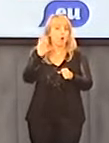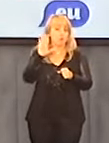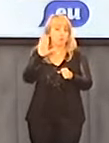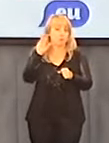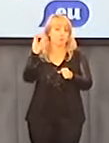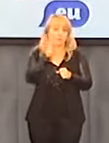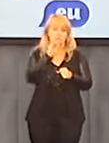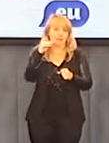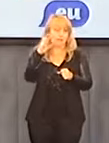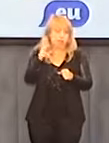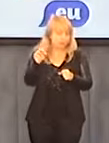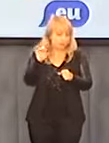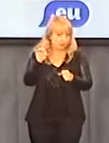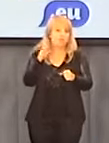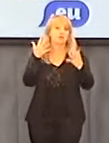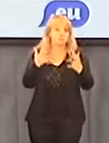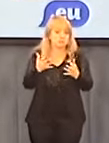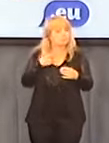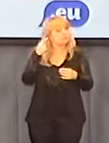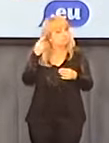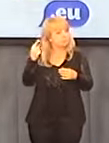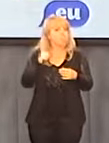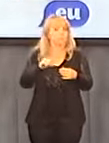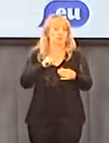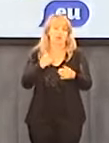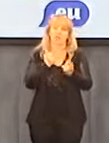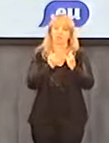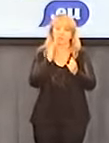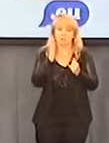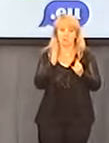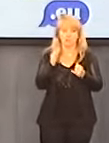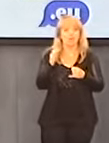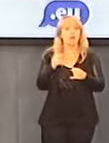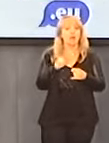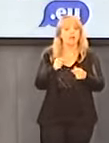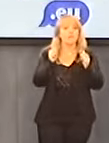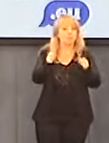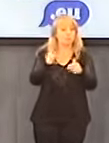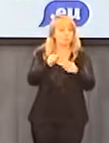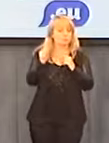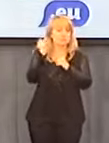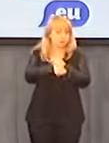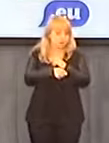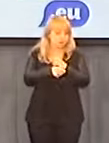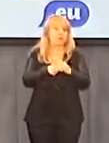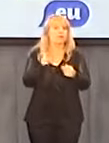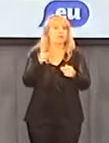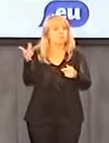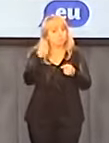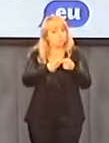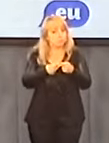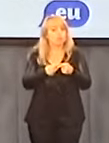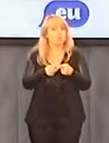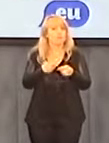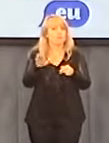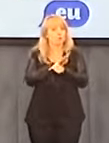niewątpliwie. Oczekujemy, że jeśli będzie to wyrok, który będzie się łączył z